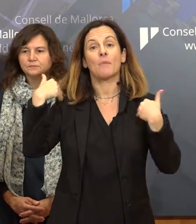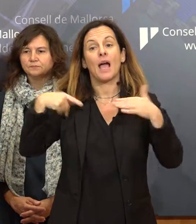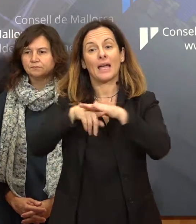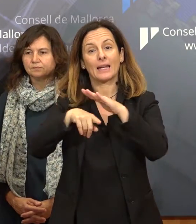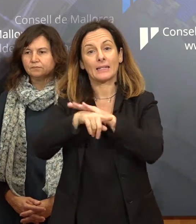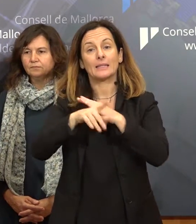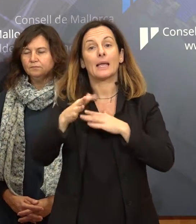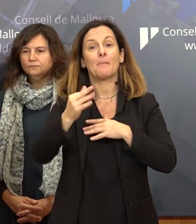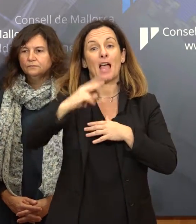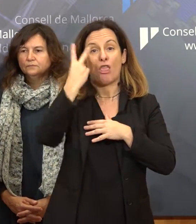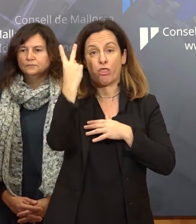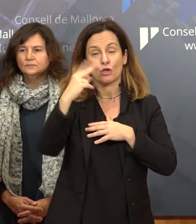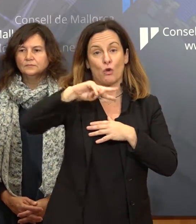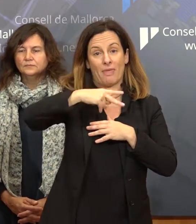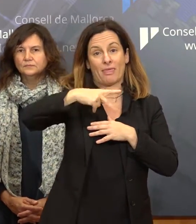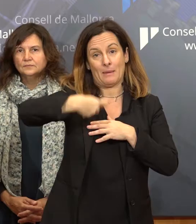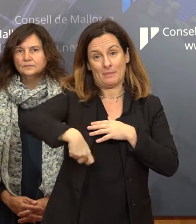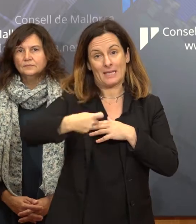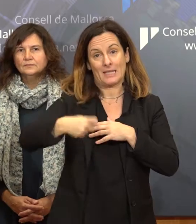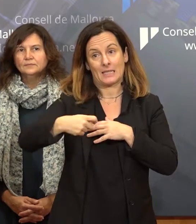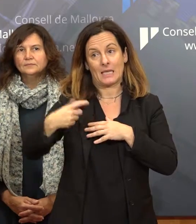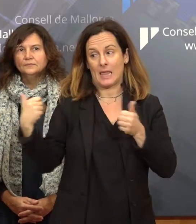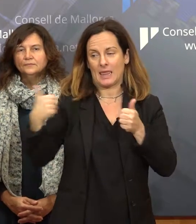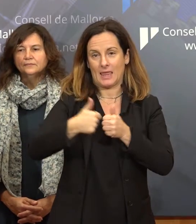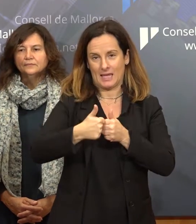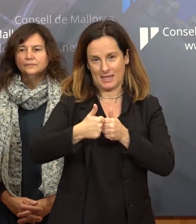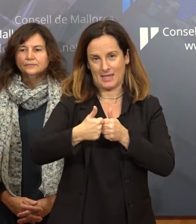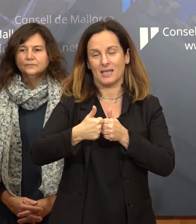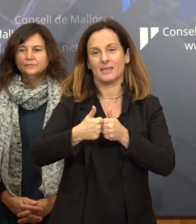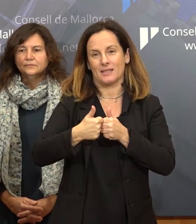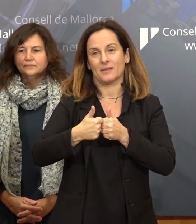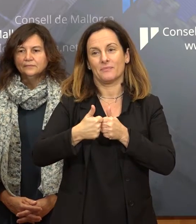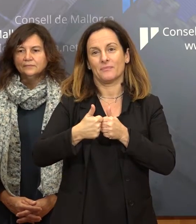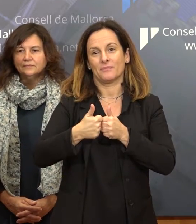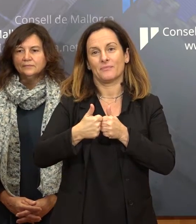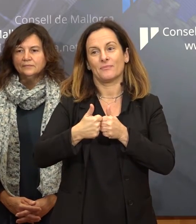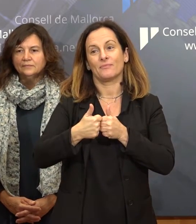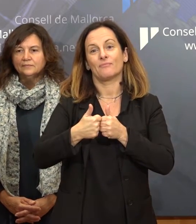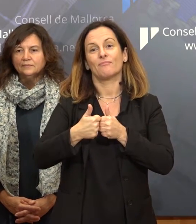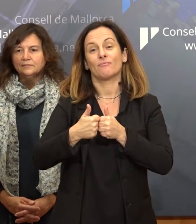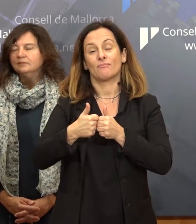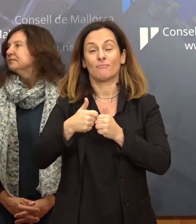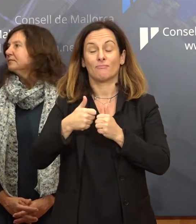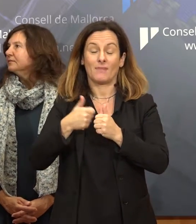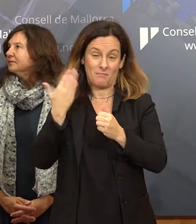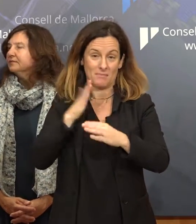els dos vicepresidents de l'IMAS que m'acompanyen per presentar aquesta oferta.